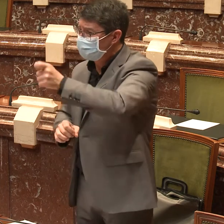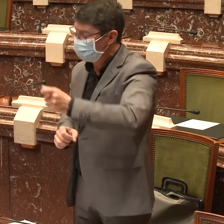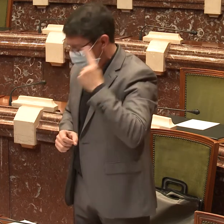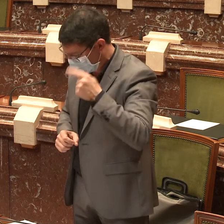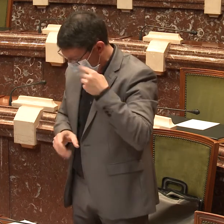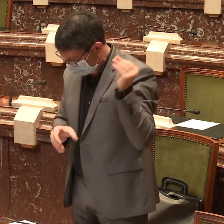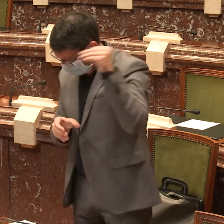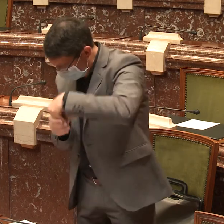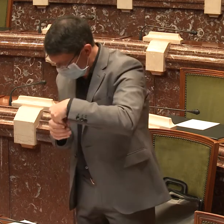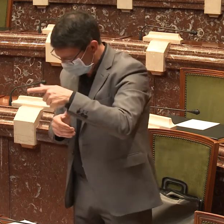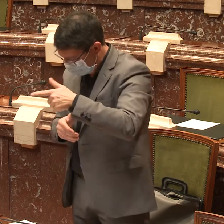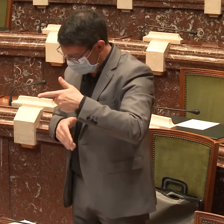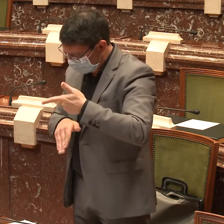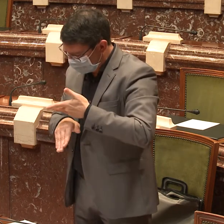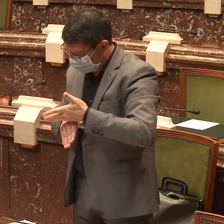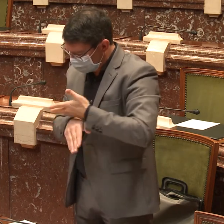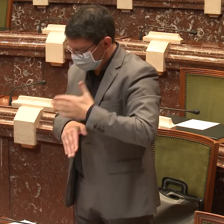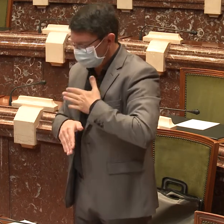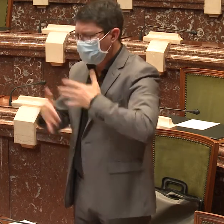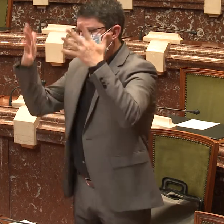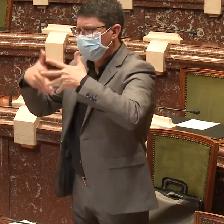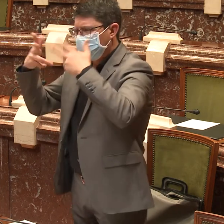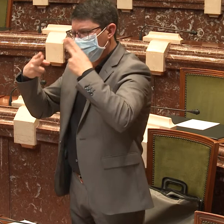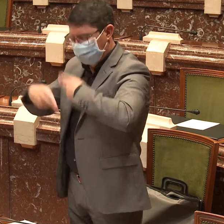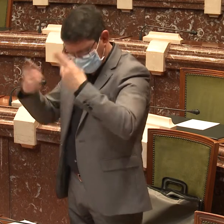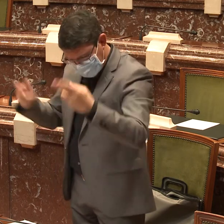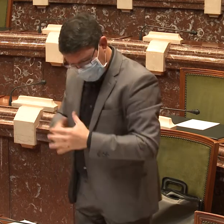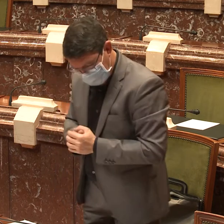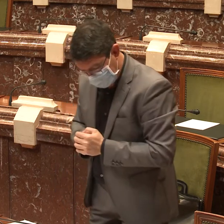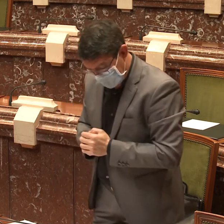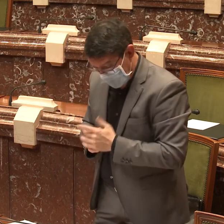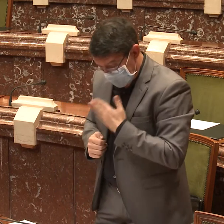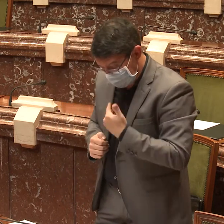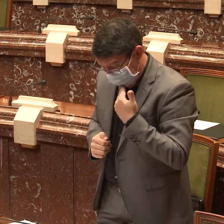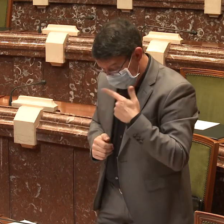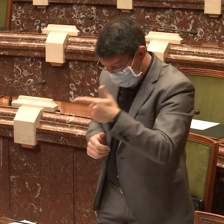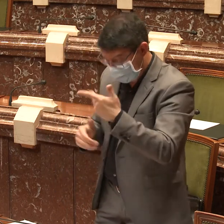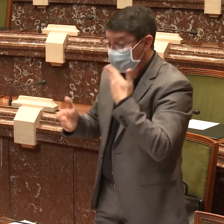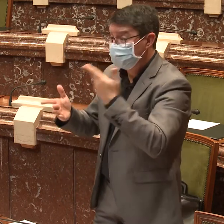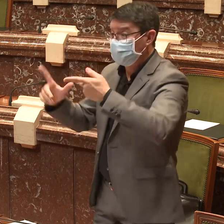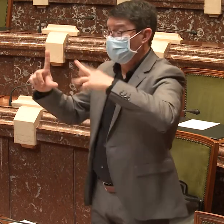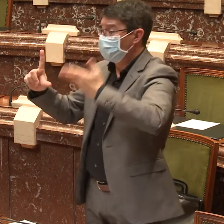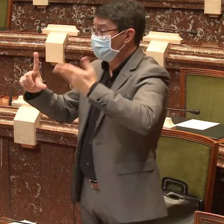representantes de las organizaciones de personas sordas en los órganos pertinentes de la Administración, la Administración pública.